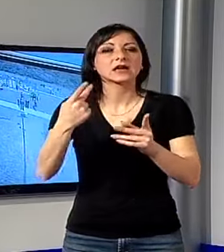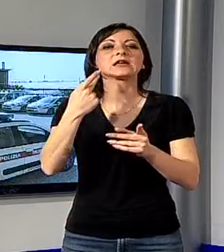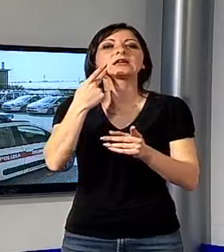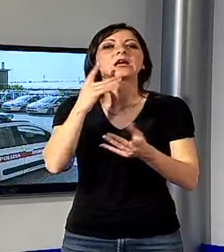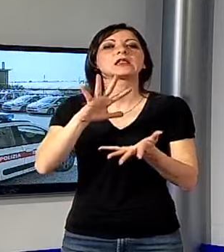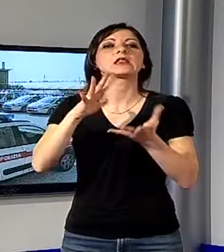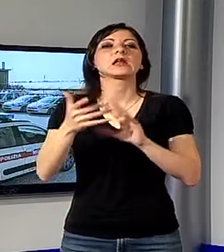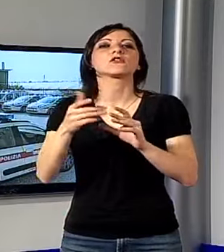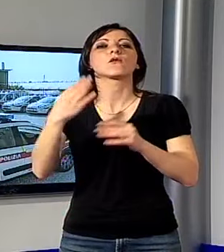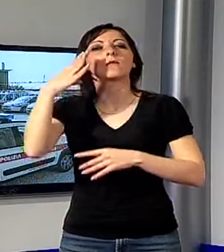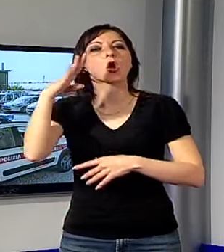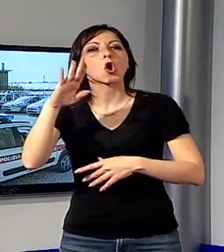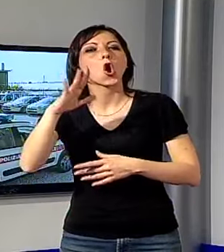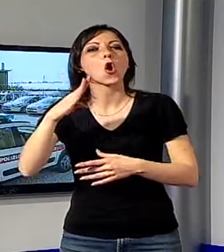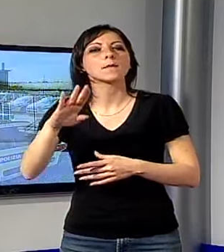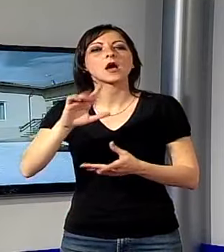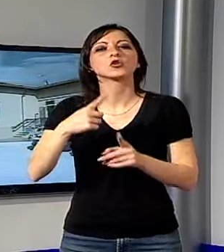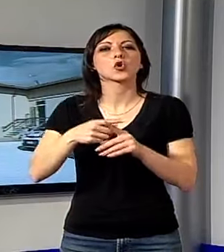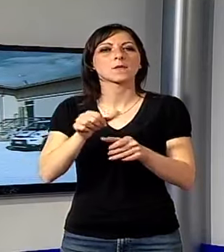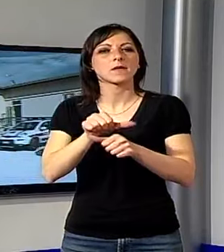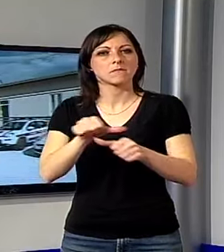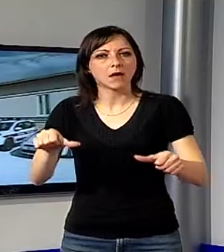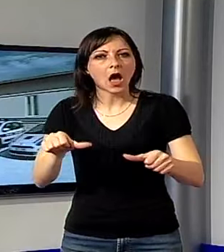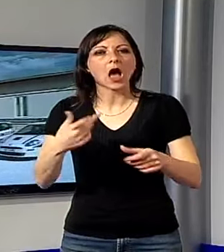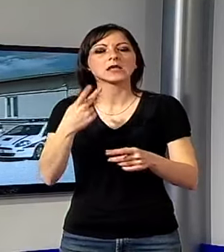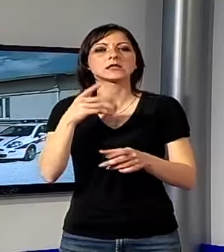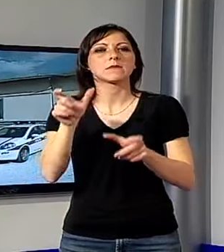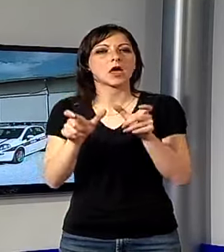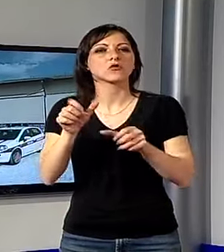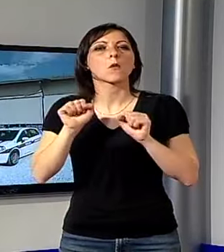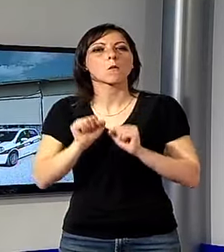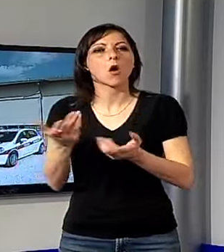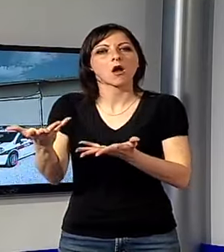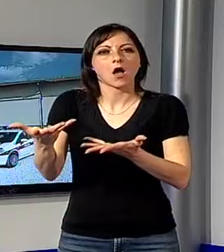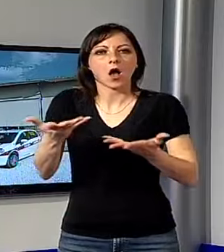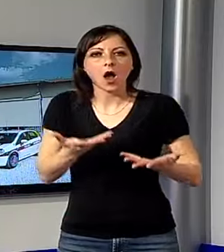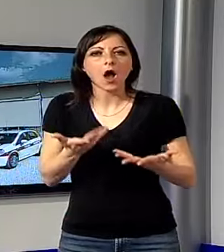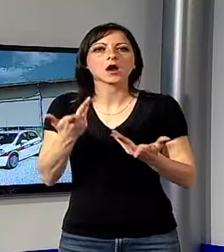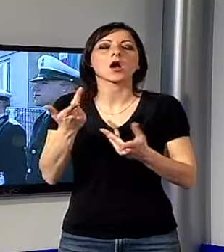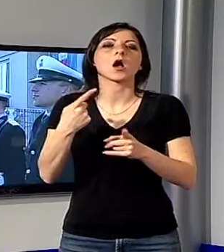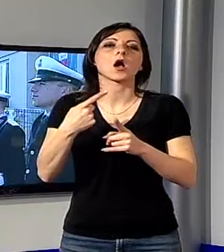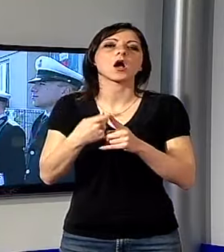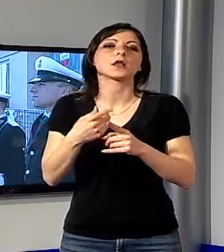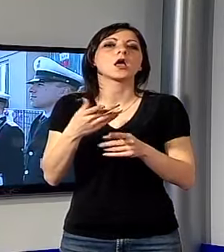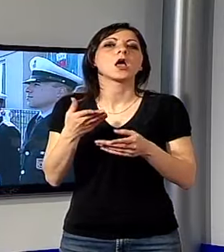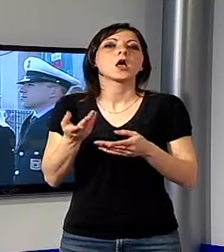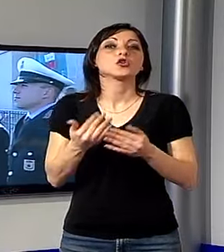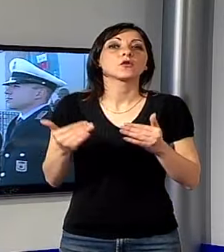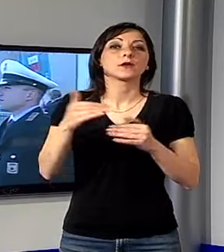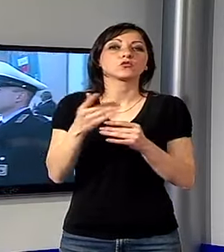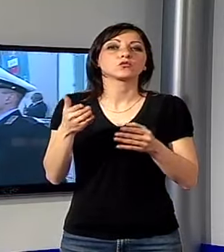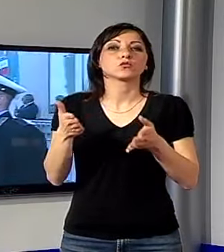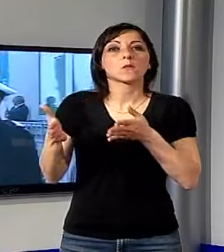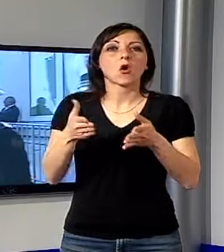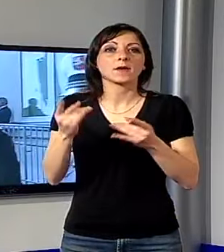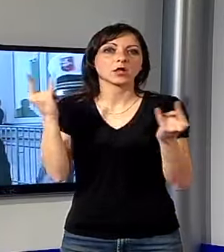Polizia Municipale in un vero e proprio presidio dove i cittadini possano essere accolti specialmente in situazioni di emergenza.